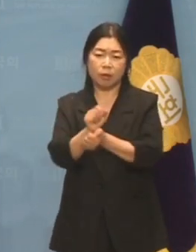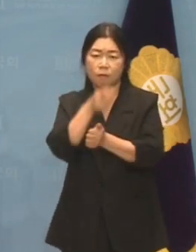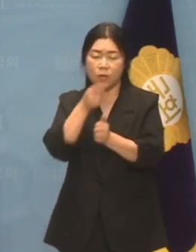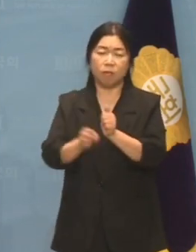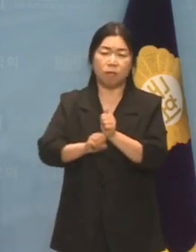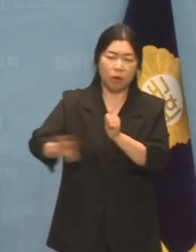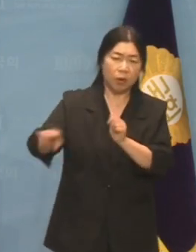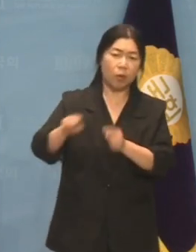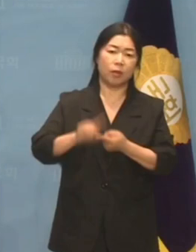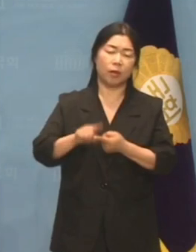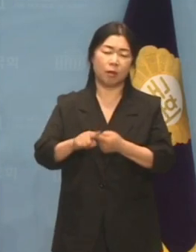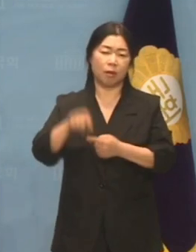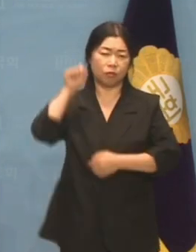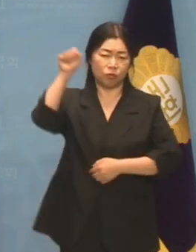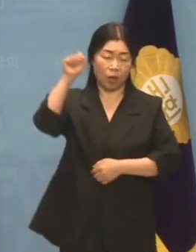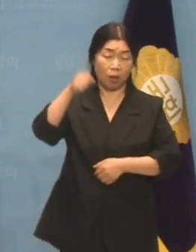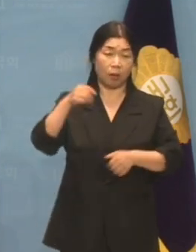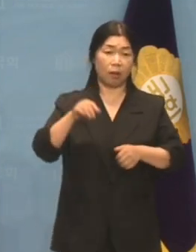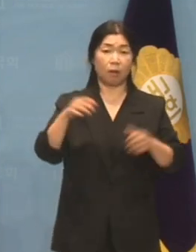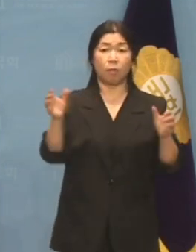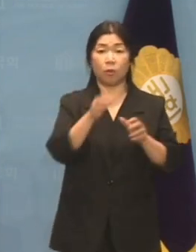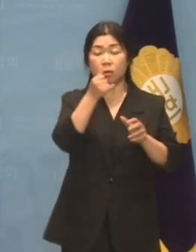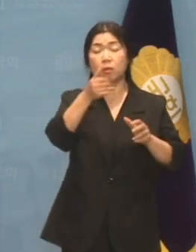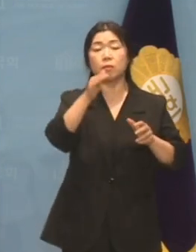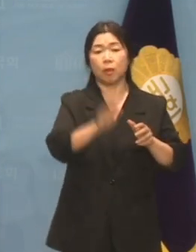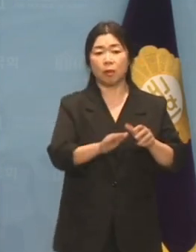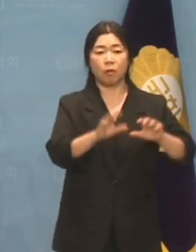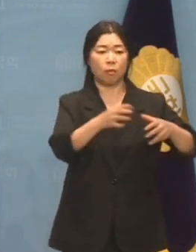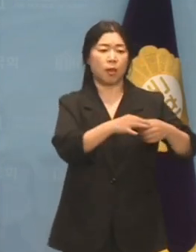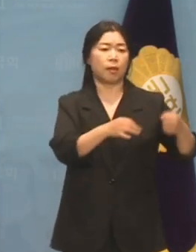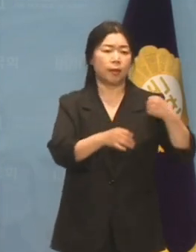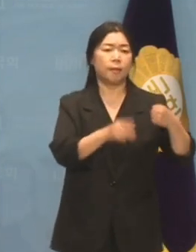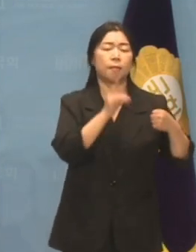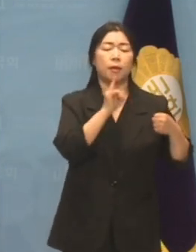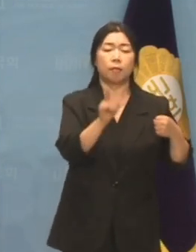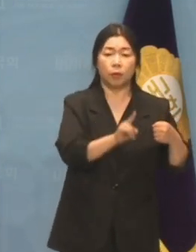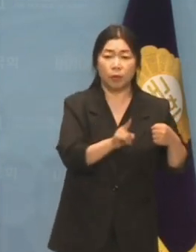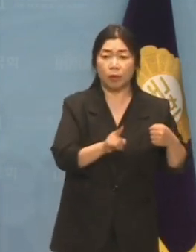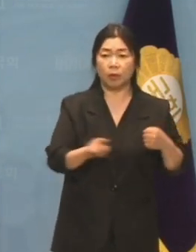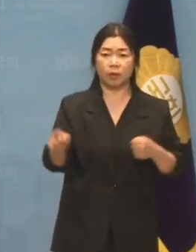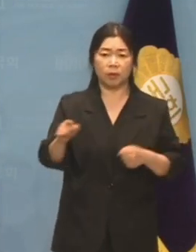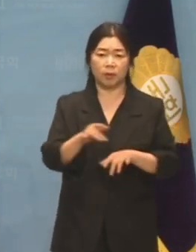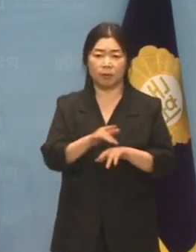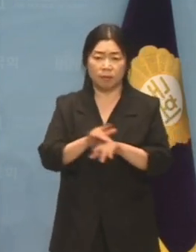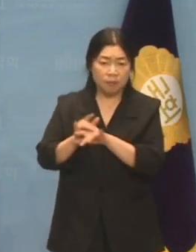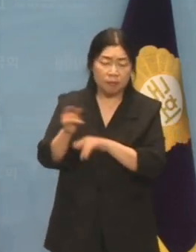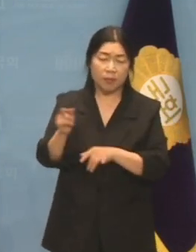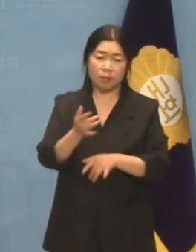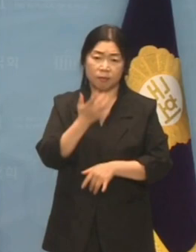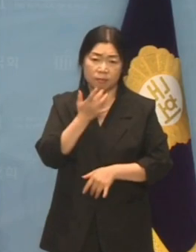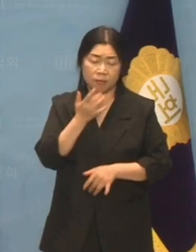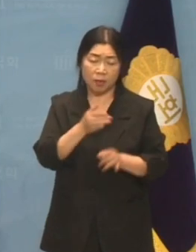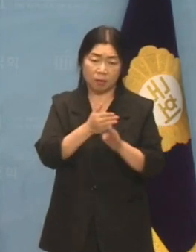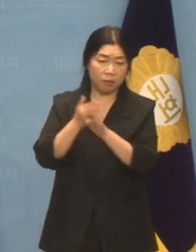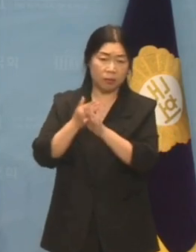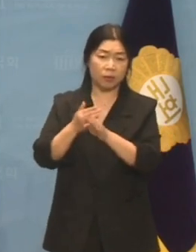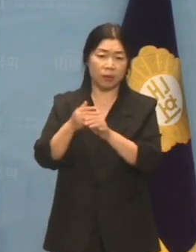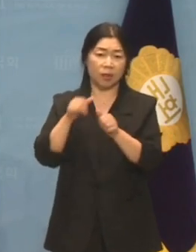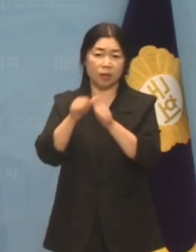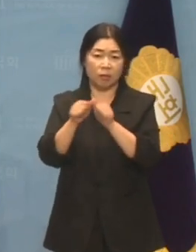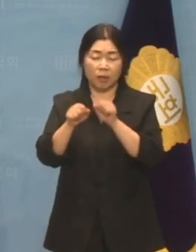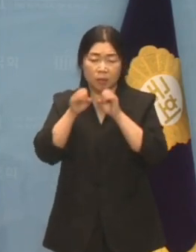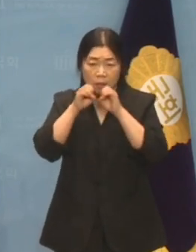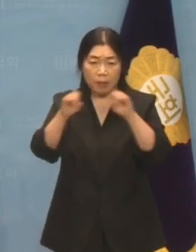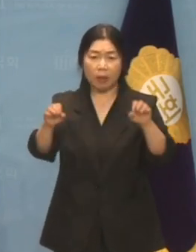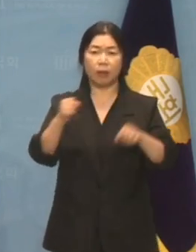진행했습니다. 그런데 국민의 힘은 곧바로 야당의 지적에 괴담 정치, 친일몰이 막장